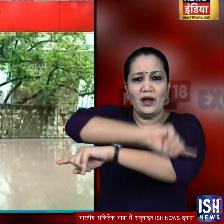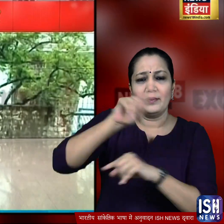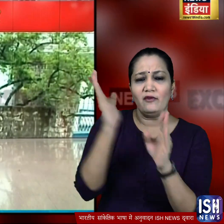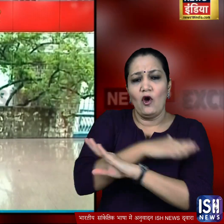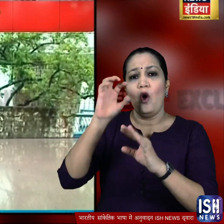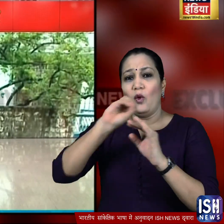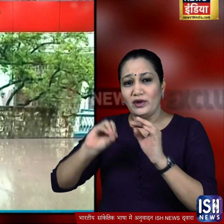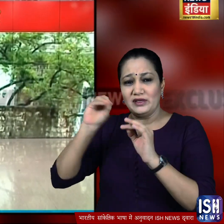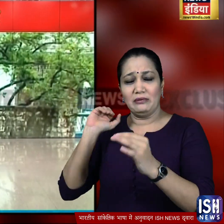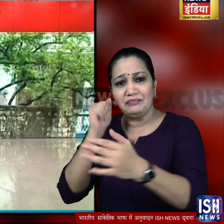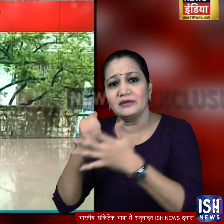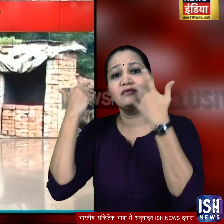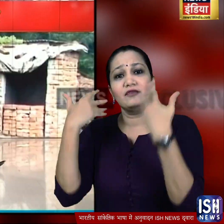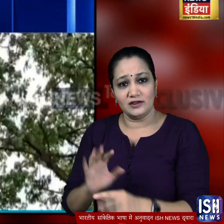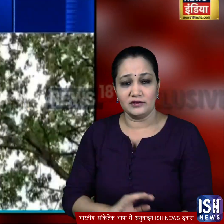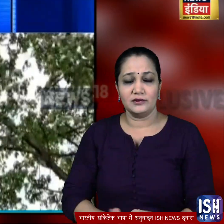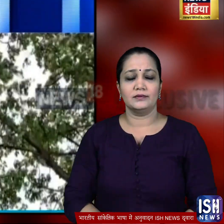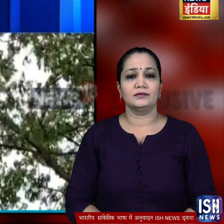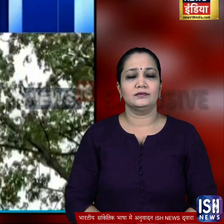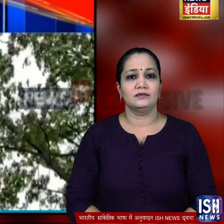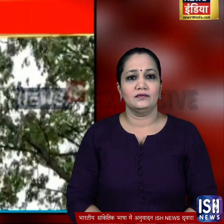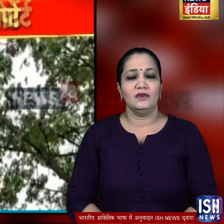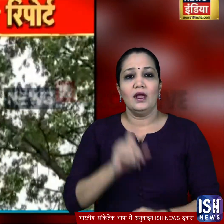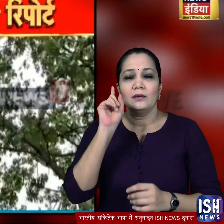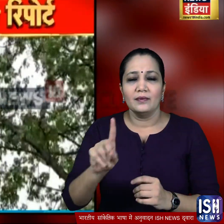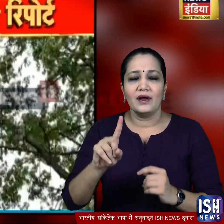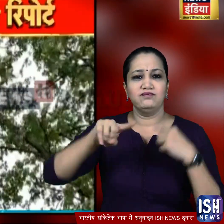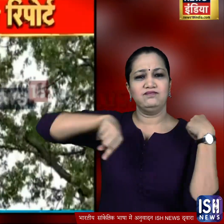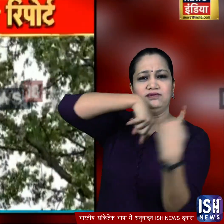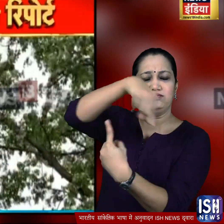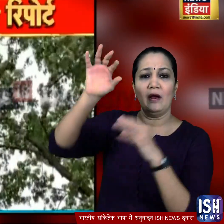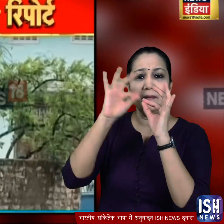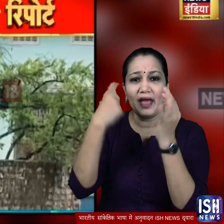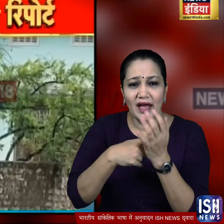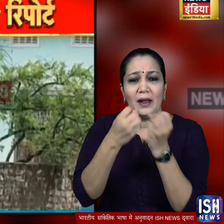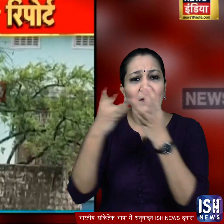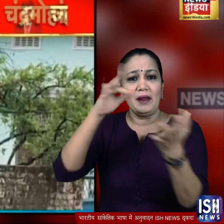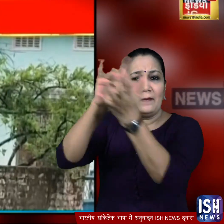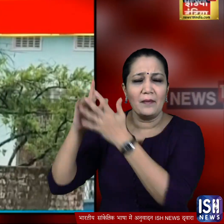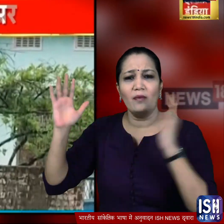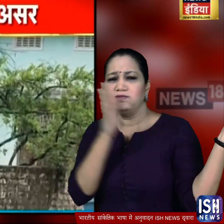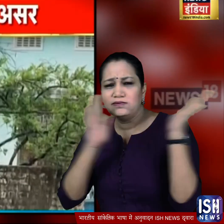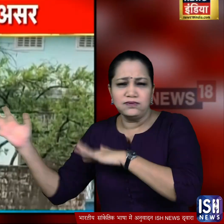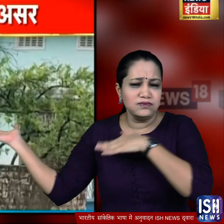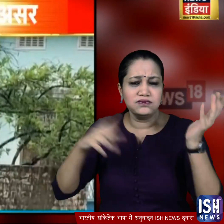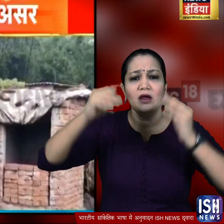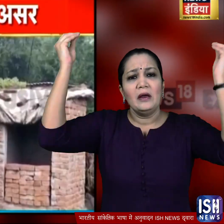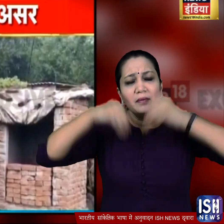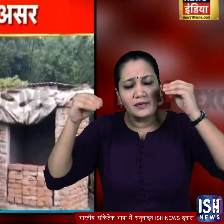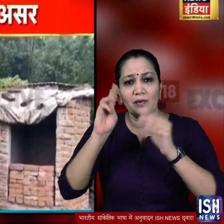उडिश्या में तट से टकराया था लेकिन तुफान की वज़े से बिहार के कई इलाकों में भी तेज होआओं के साथ बारिश हुई मुझफरपुर